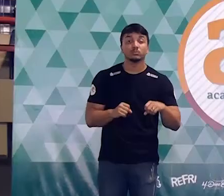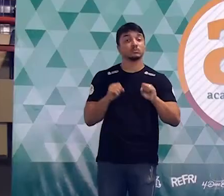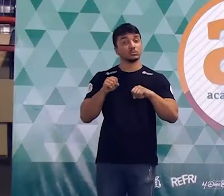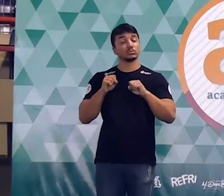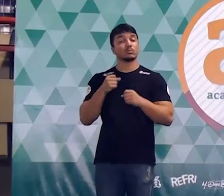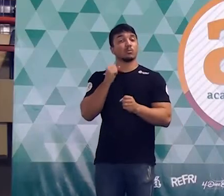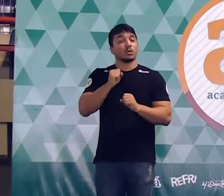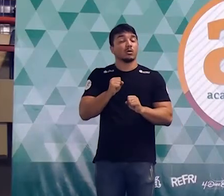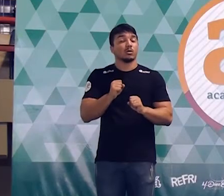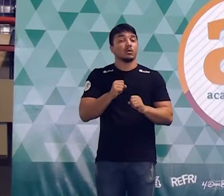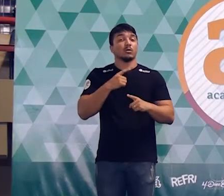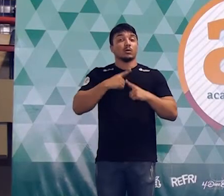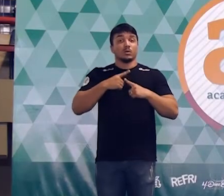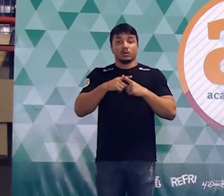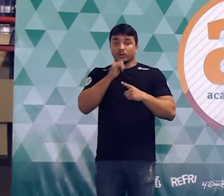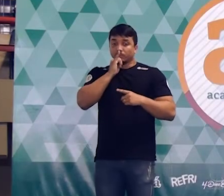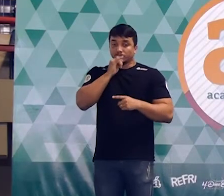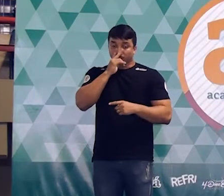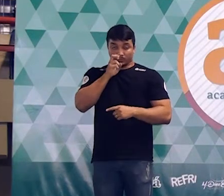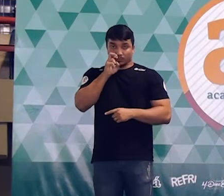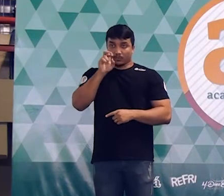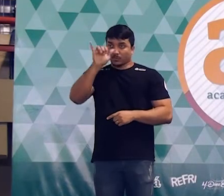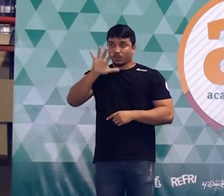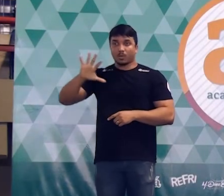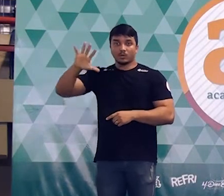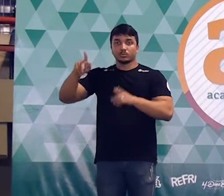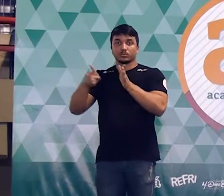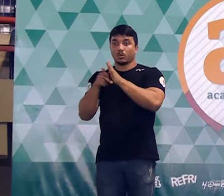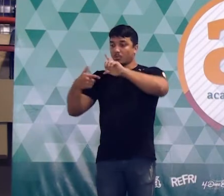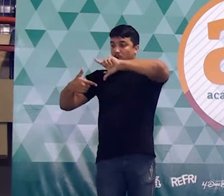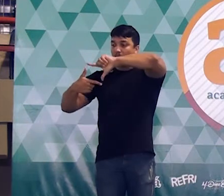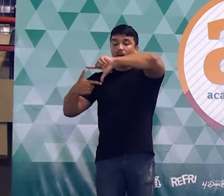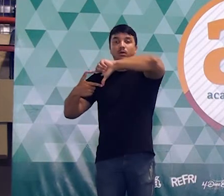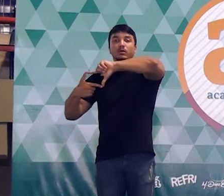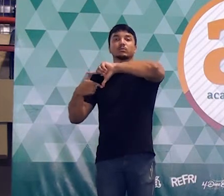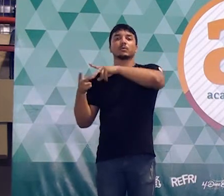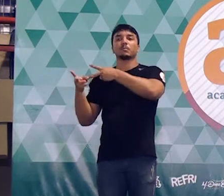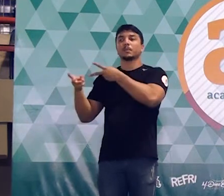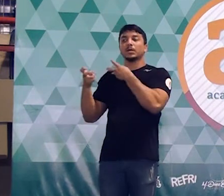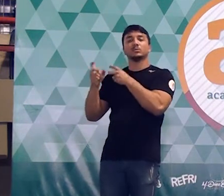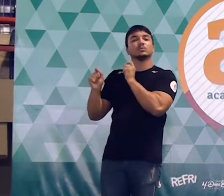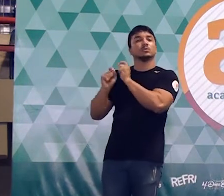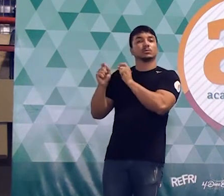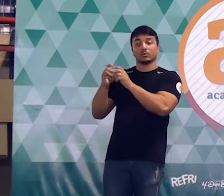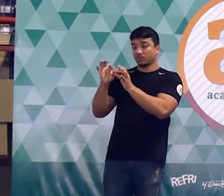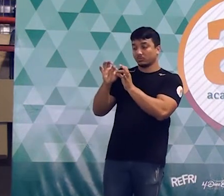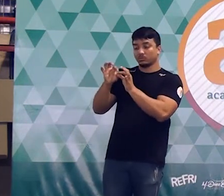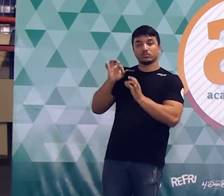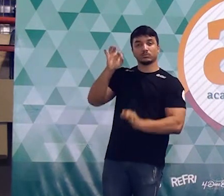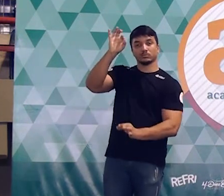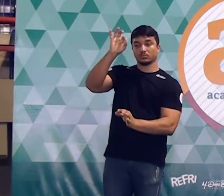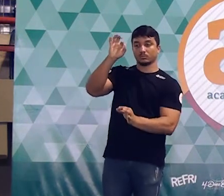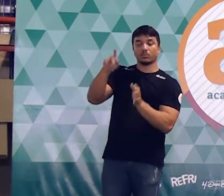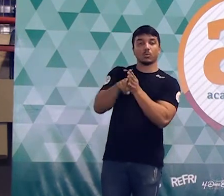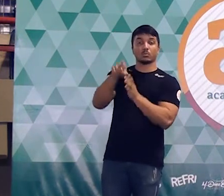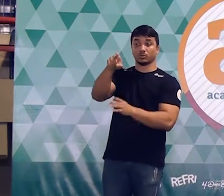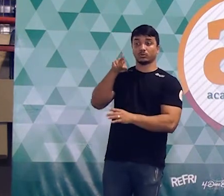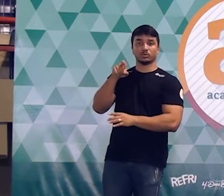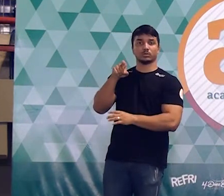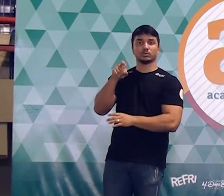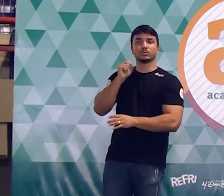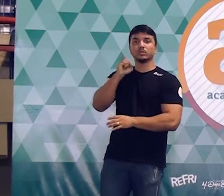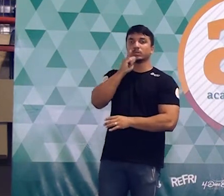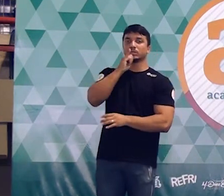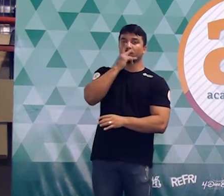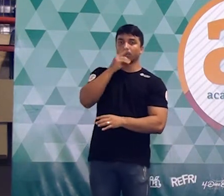cancelar por quê? Porque se você olhar pra figura do retângulo, você percebe que o X é a medida da altura. Como é que